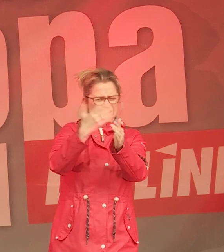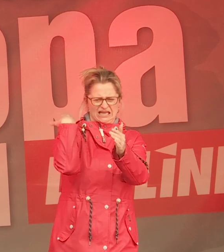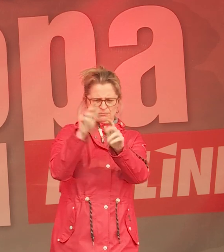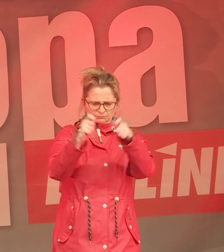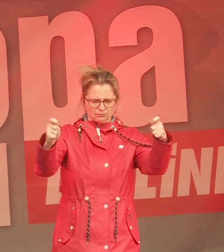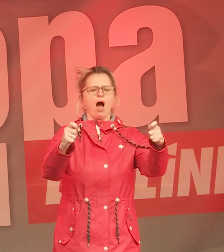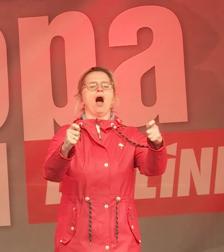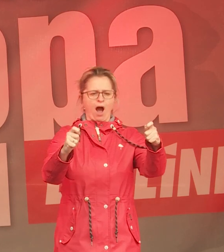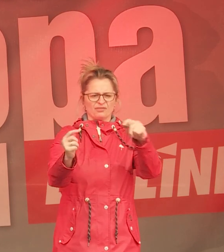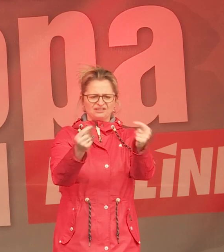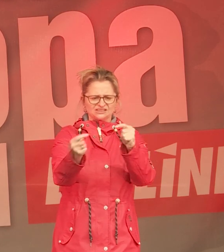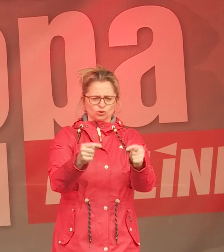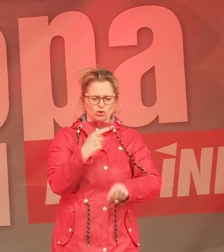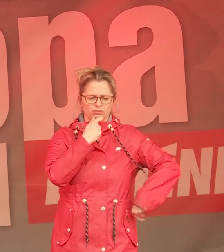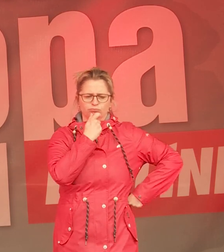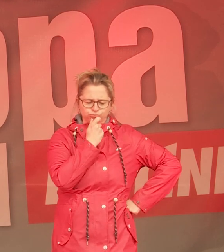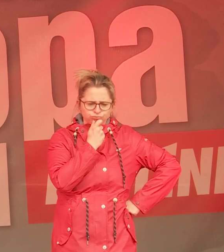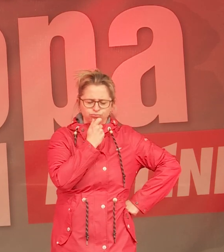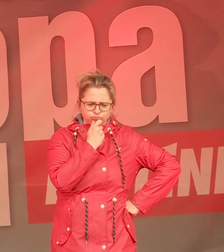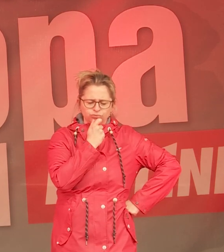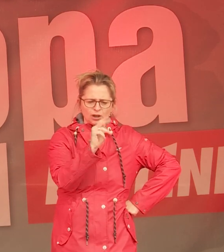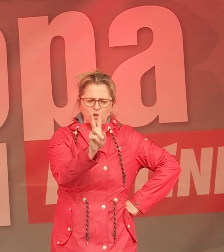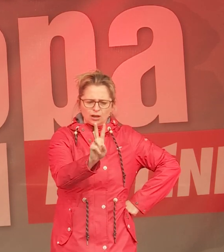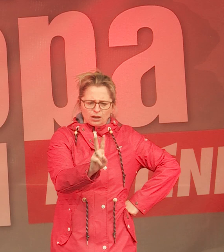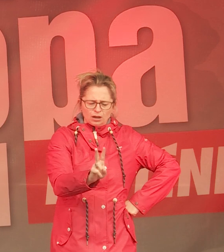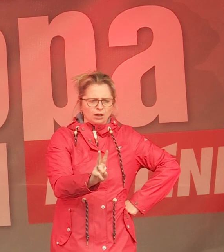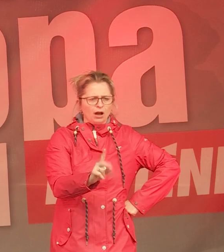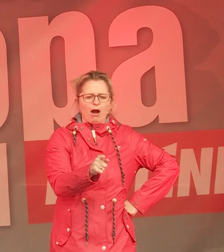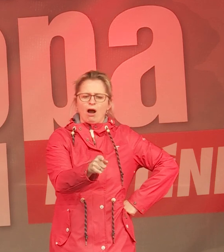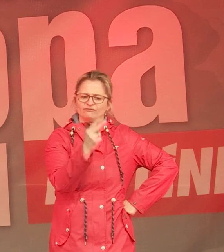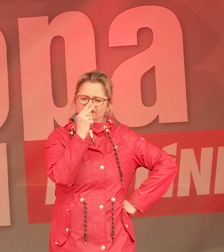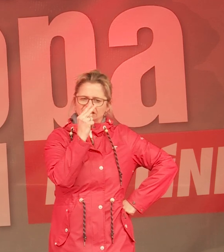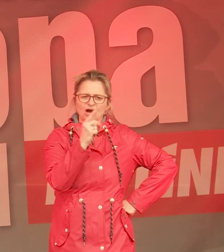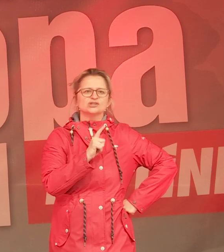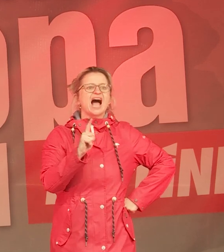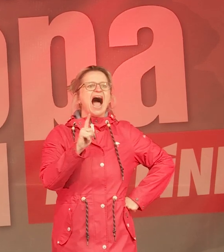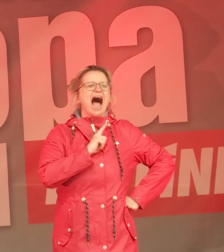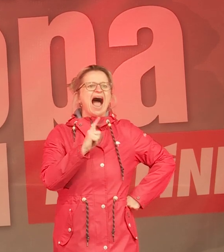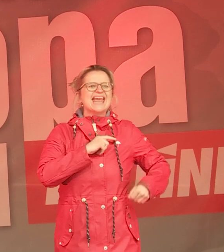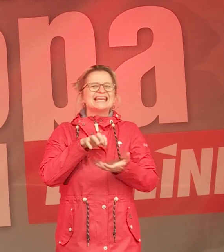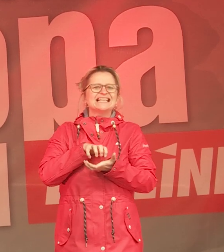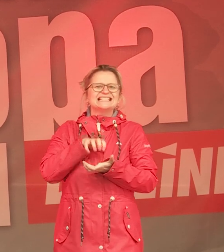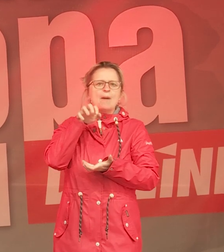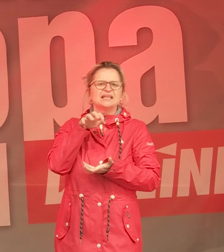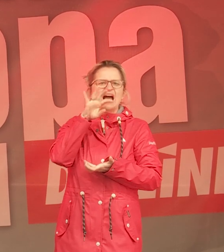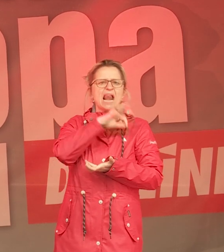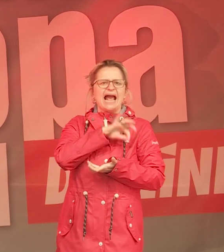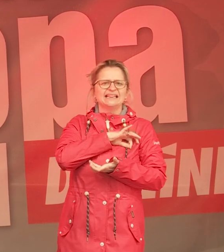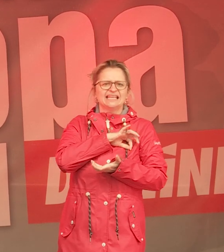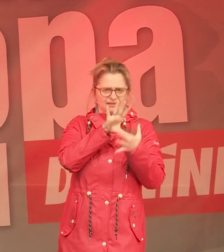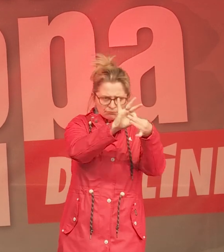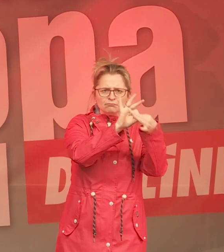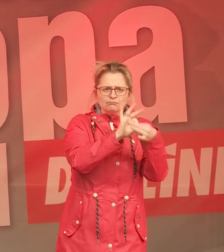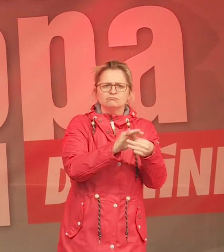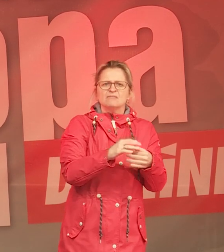einiger Zeit gelesen, da wurde darüber sinniert, wie man denn die Eigenkapitalrendite von Krankenhäusern steigern